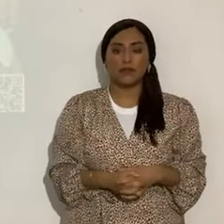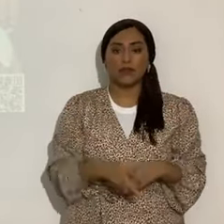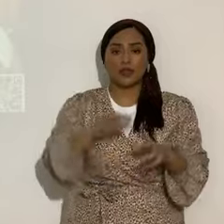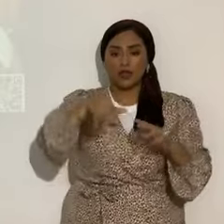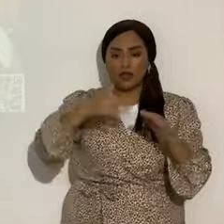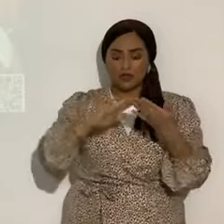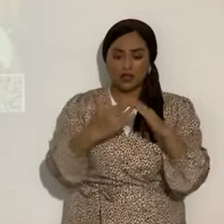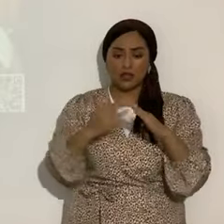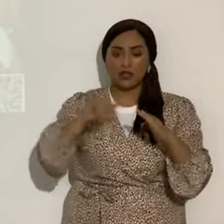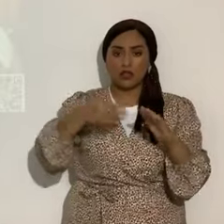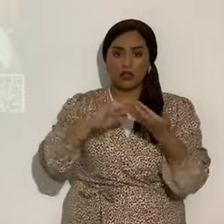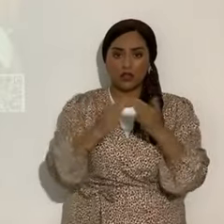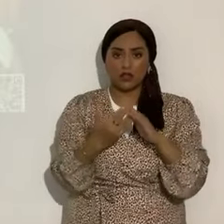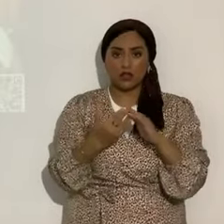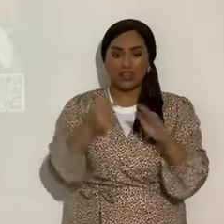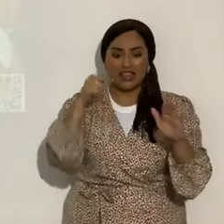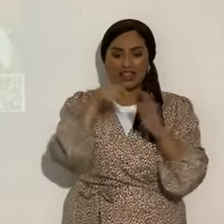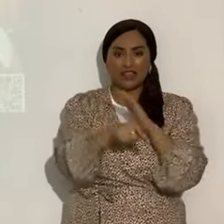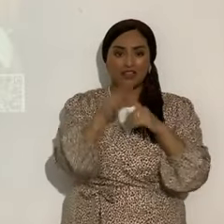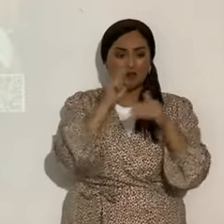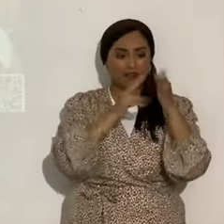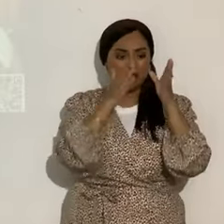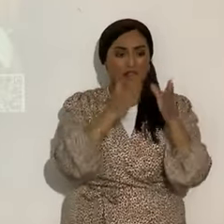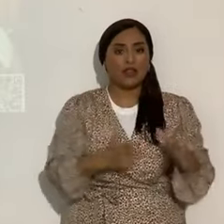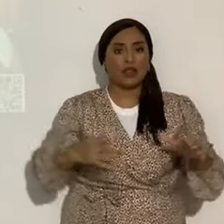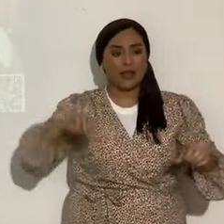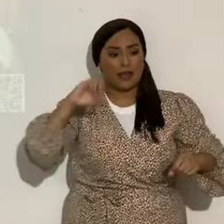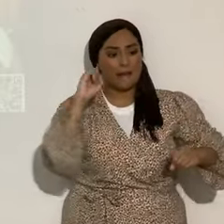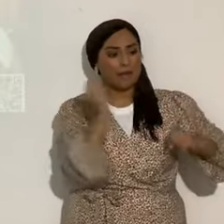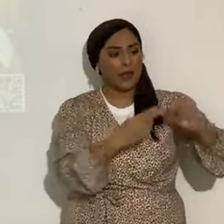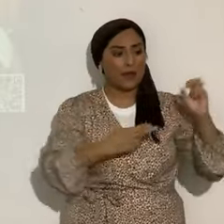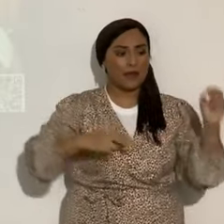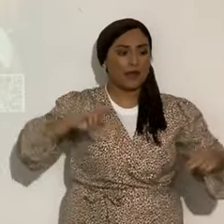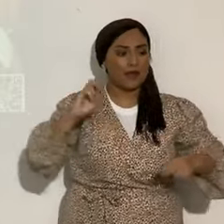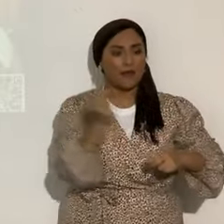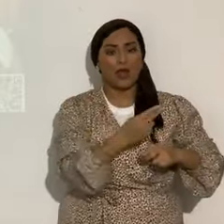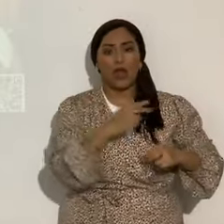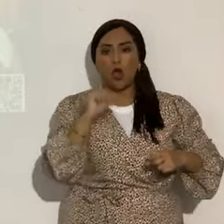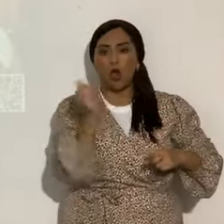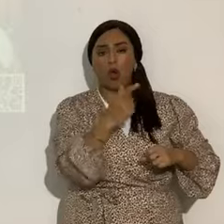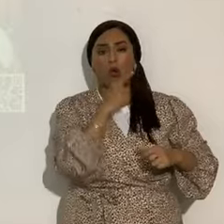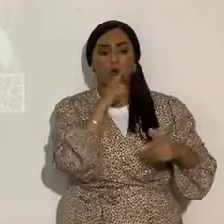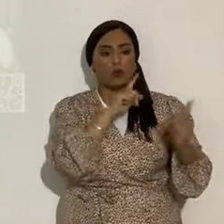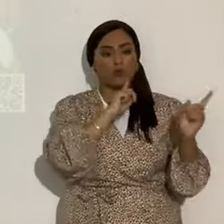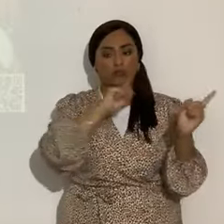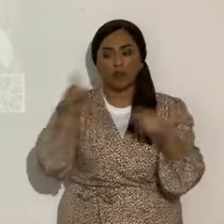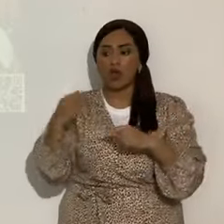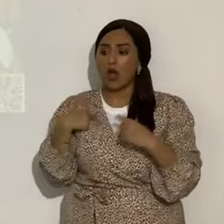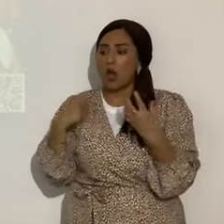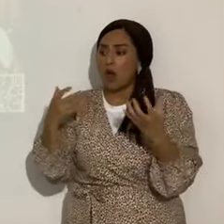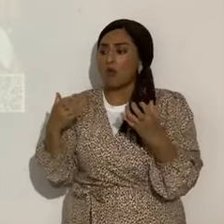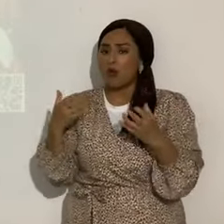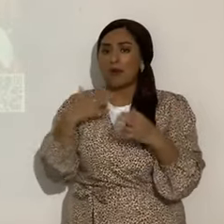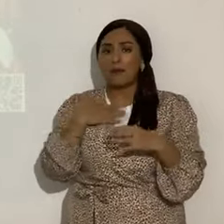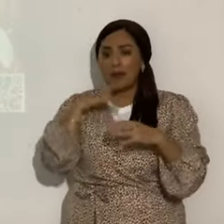Jerusalén, Jerusalén, Jerusalén, que matas a los profetas y apedrías a los que te son enviados. ¿Cuántas veces quise juntar a tus hijos como la gallina junta a sus polluelos